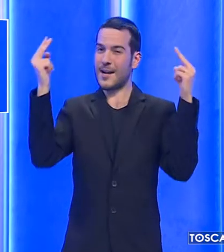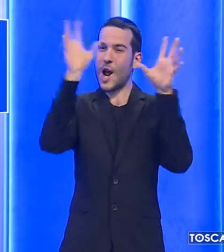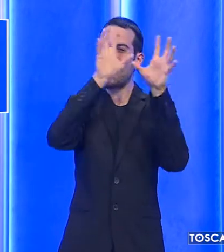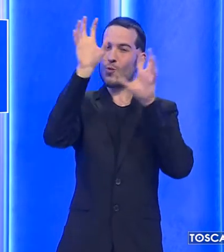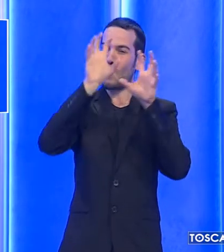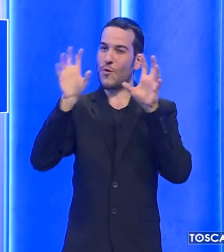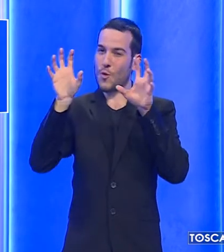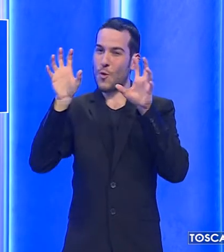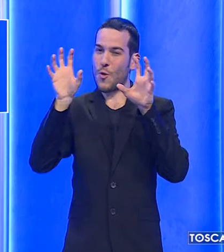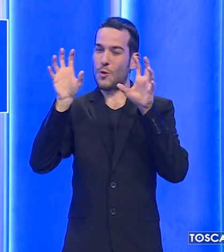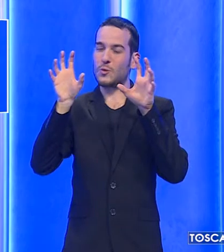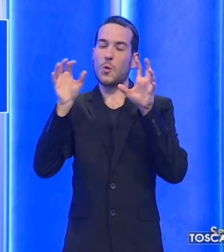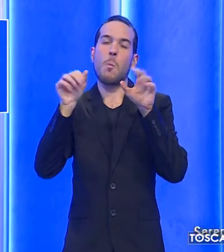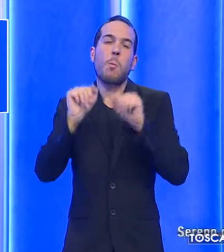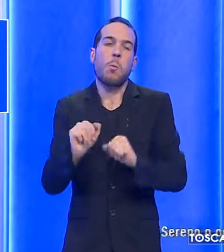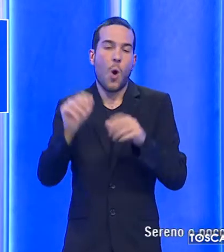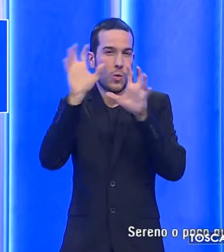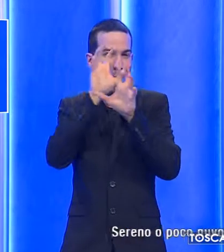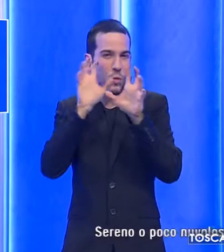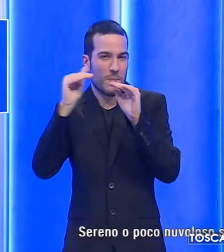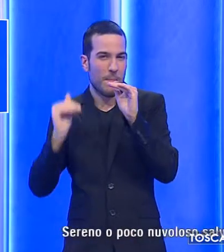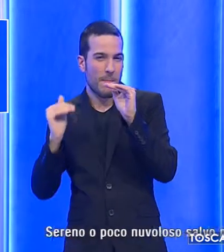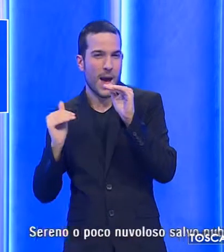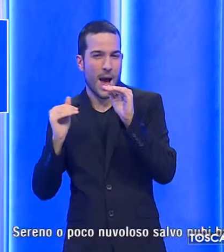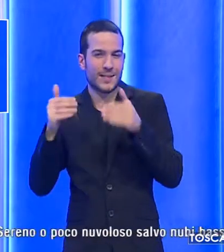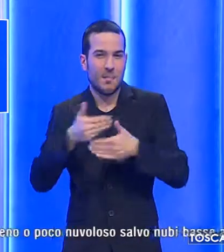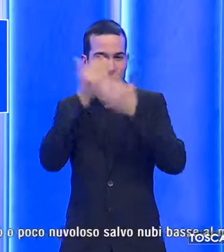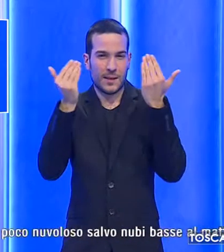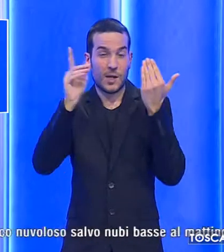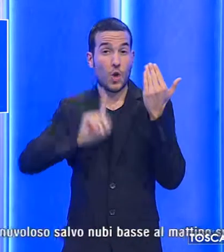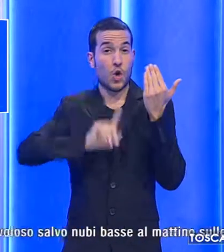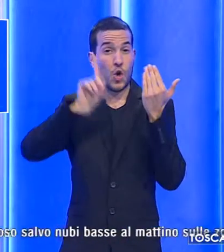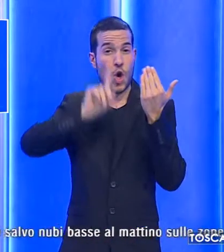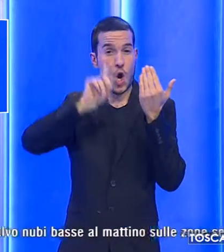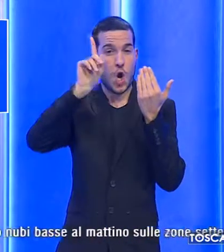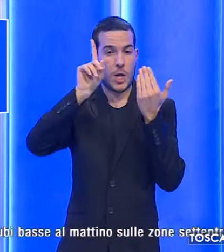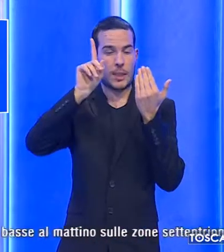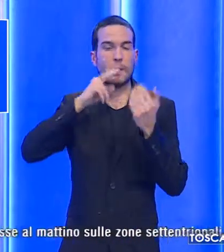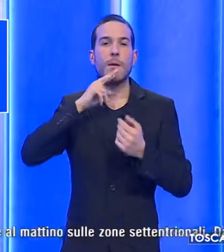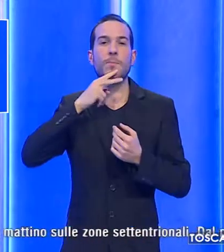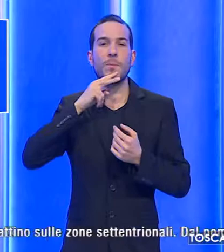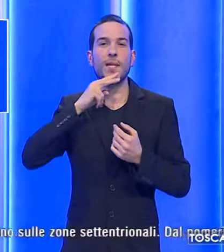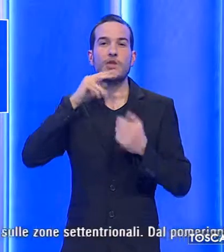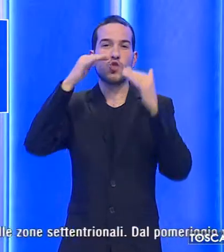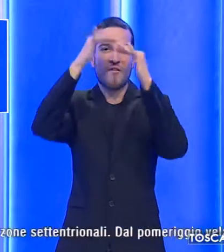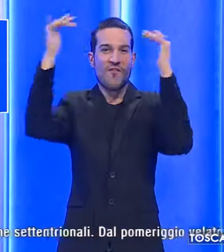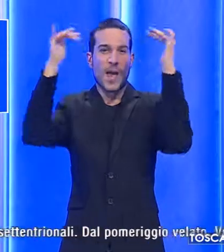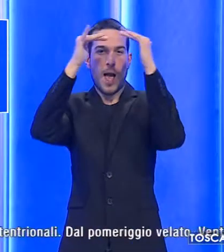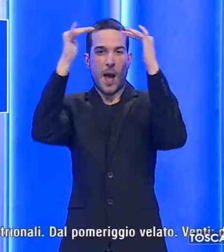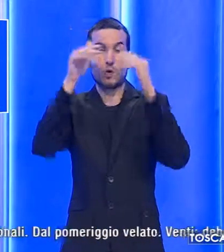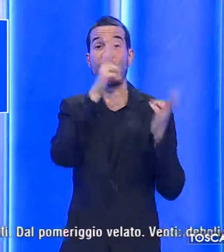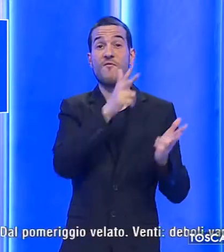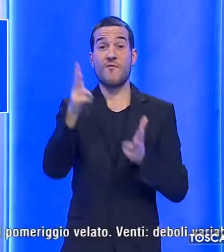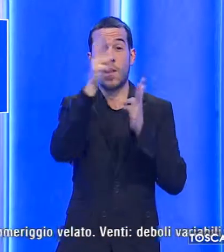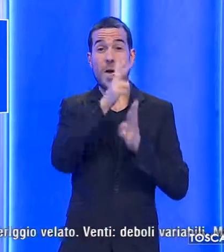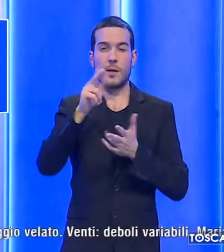nuvoloso salvo nubi basse al mattino sulle zone settentrionali dal pomeriggio velato venti